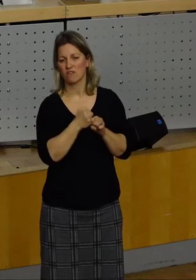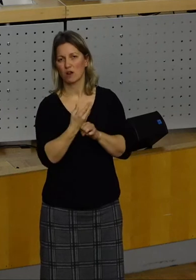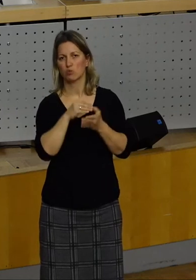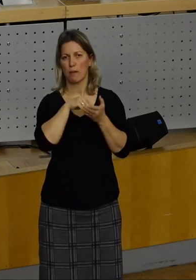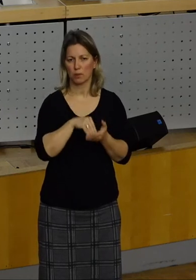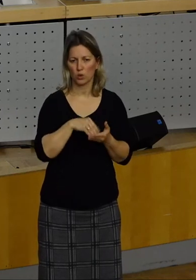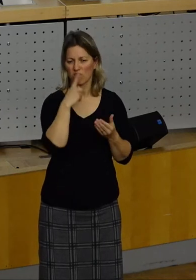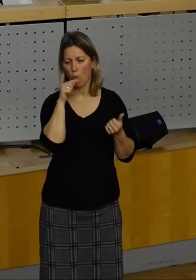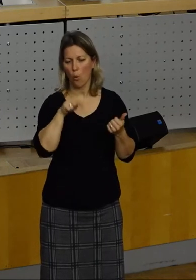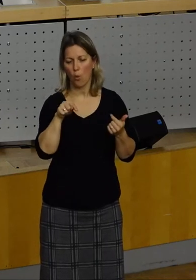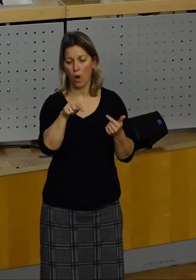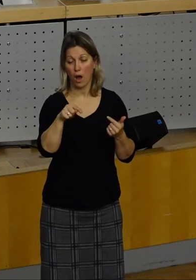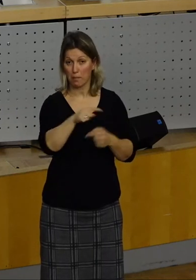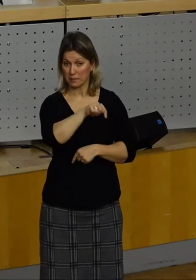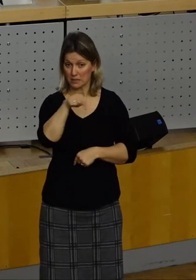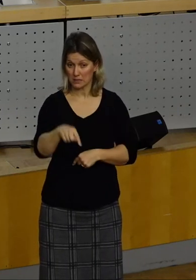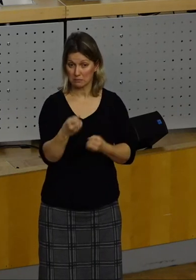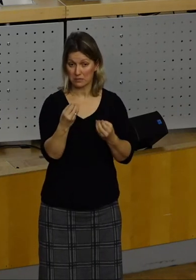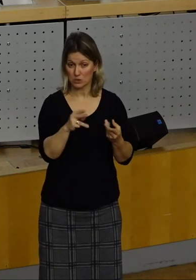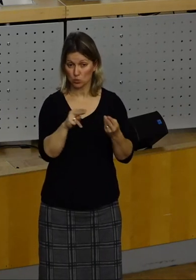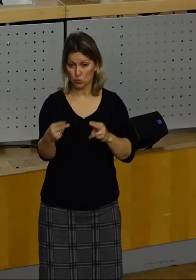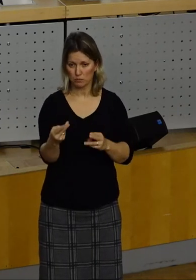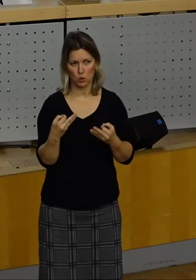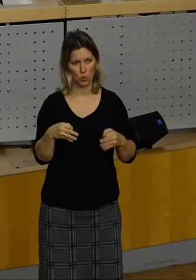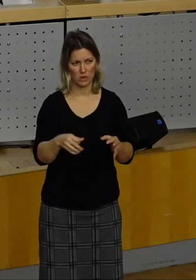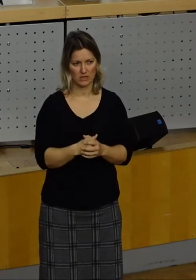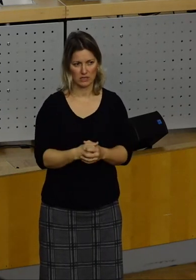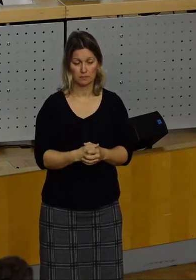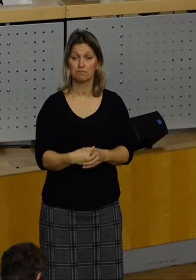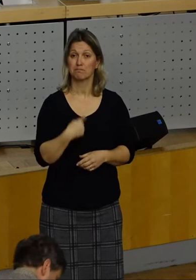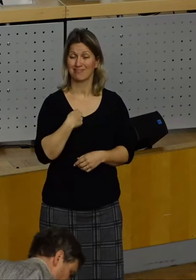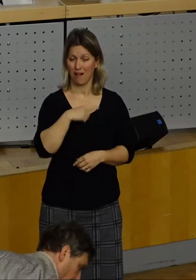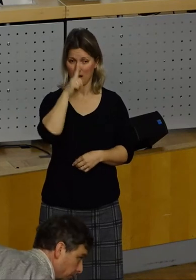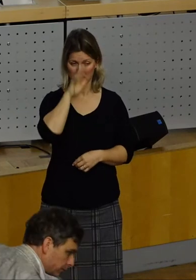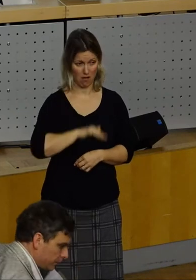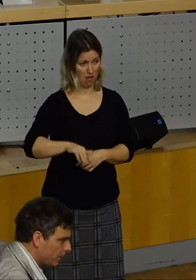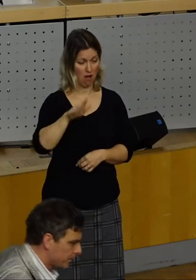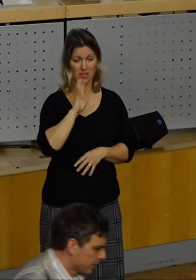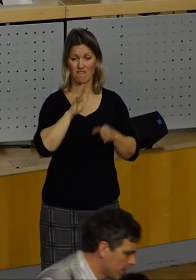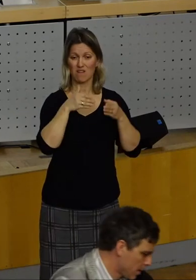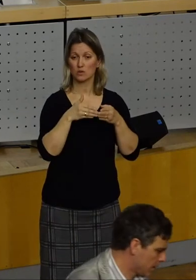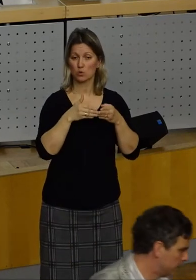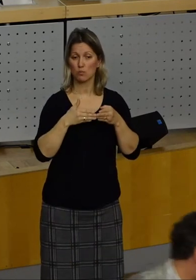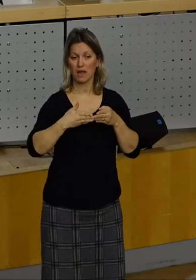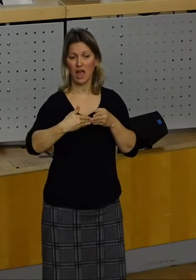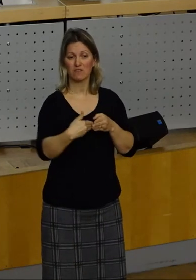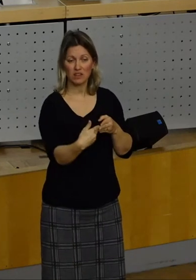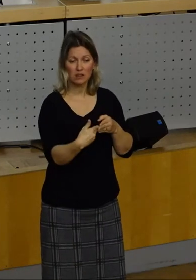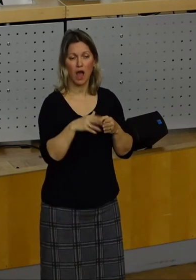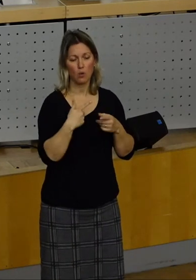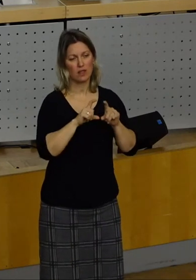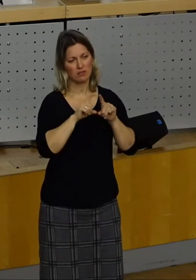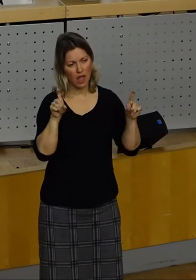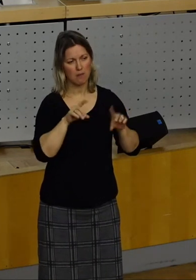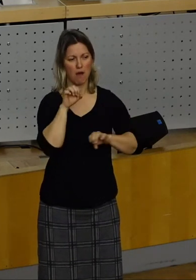ist bis heute noch nichts. Wir als Rat haben fraktionsübergreifend immer wieder auch zum Thema Radverkehr in Dresden